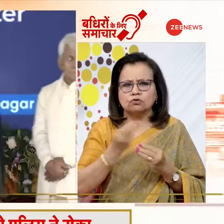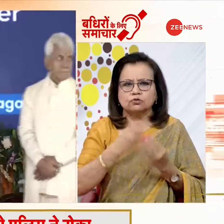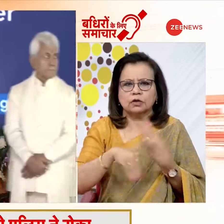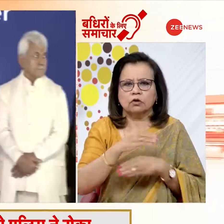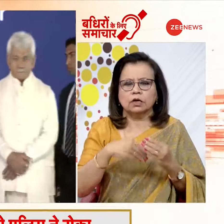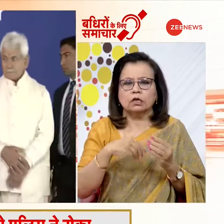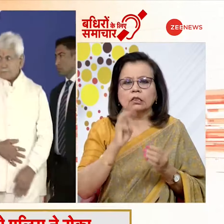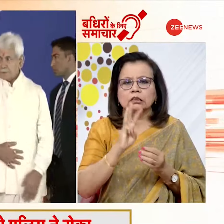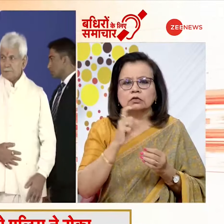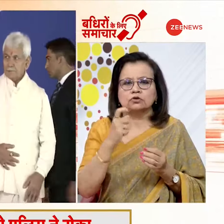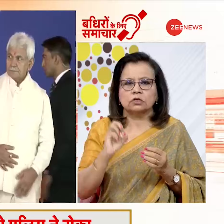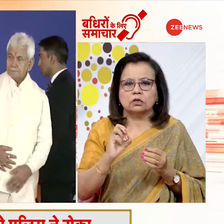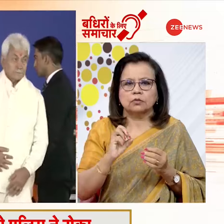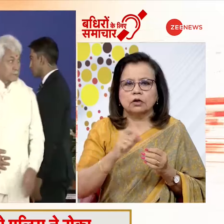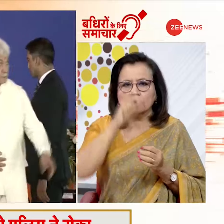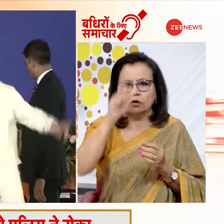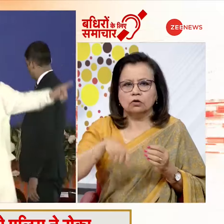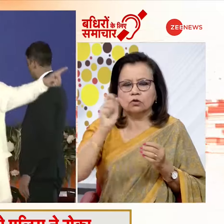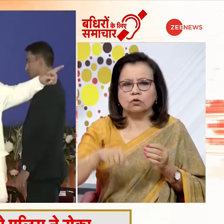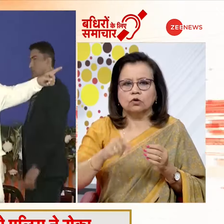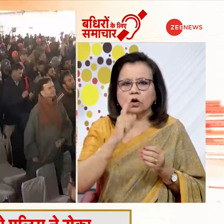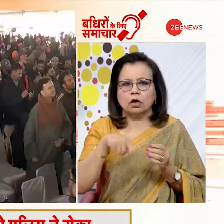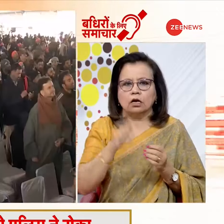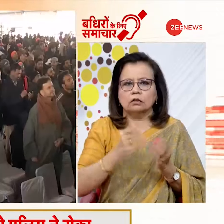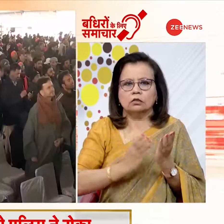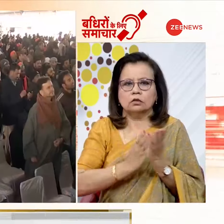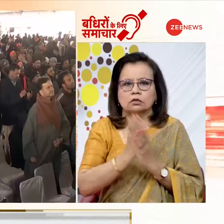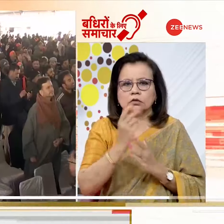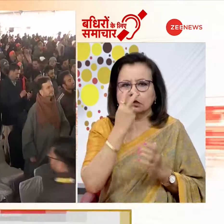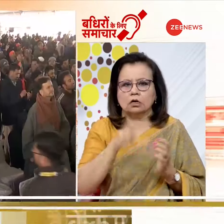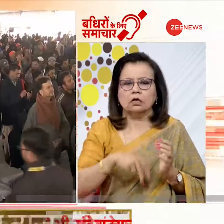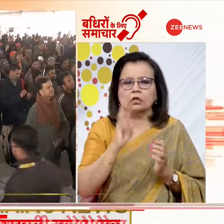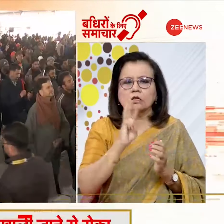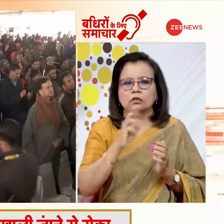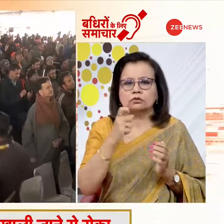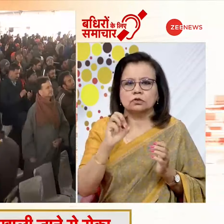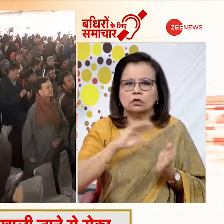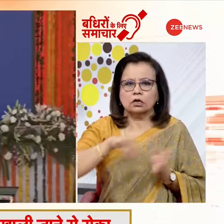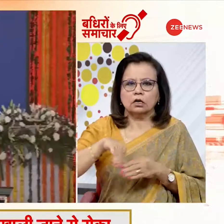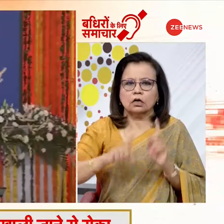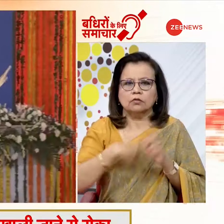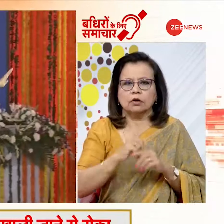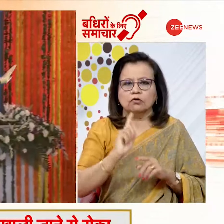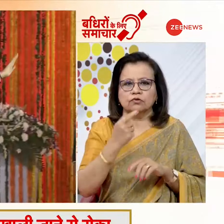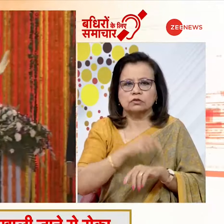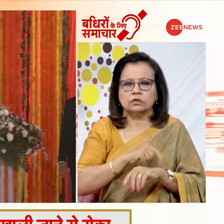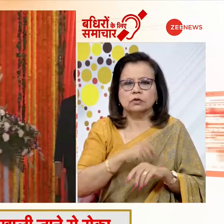परिवारों ने 370 पर लोगों को गुम रहा किया 370 हटने के बाद आप पहली बार कश्मीर